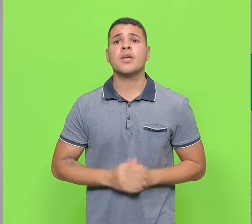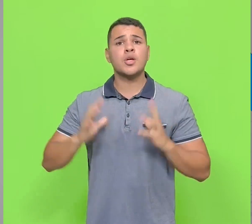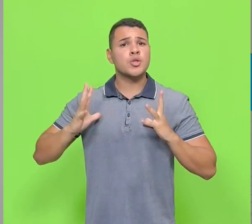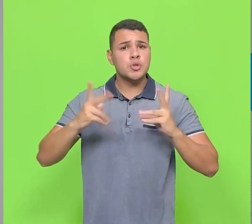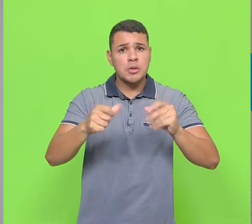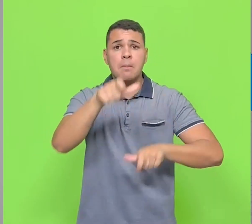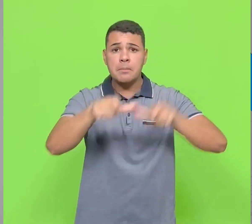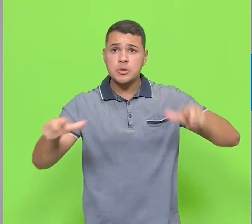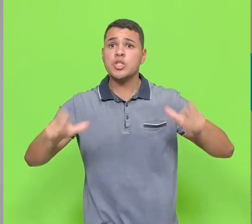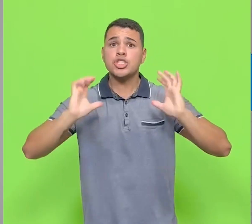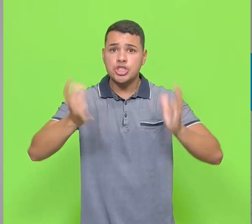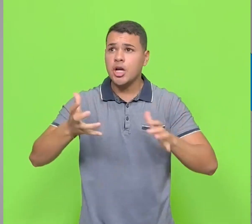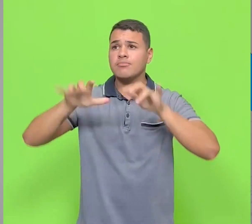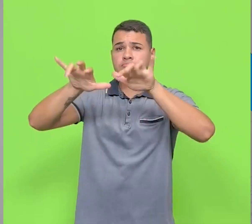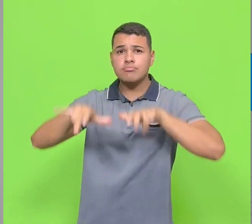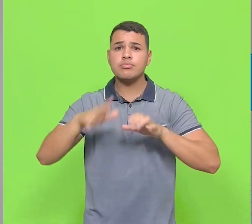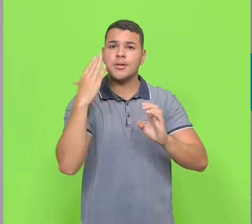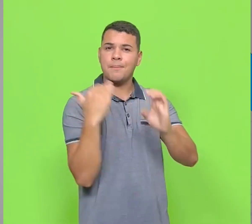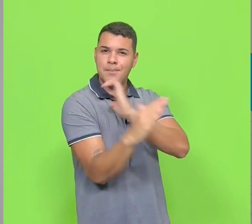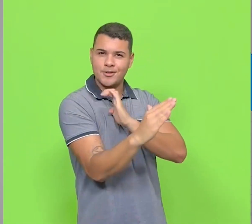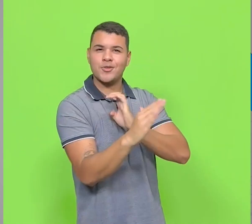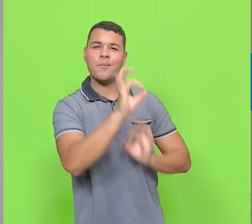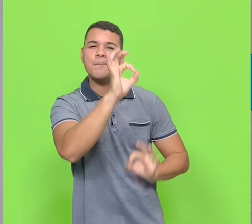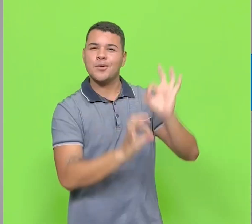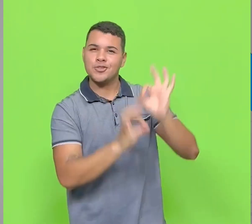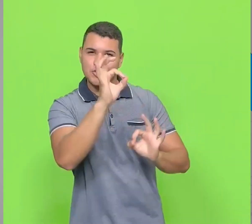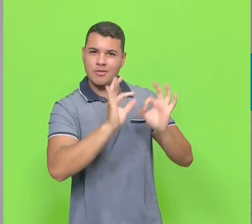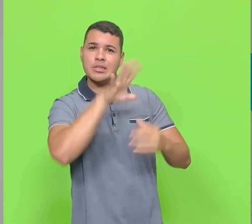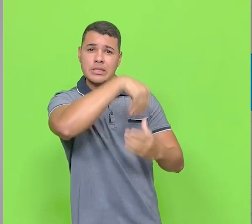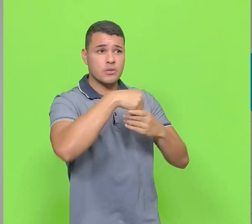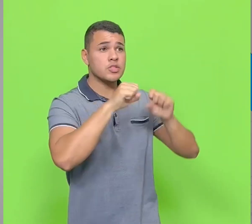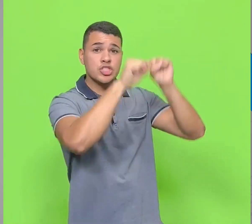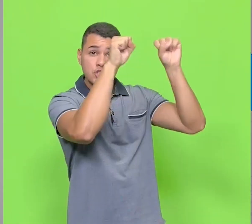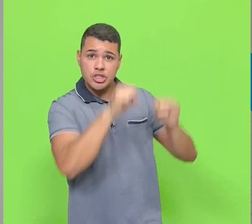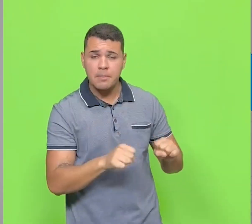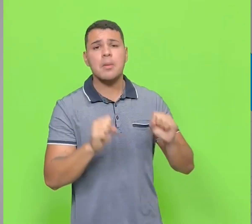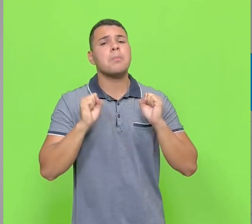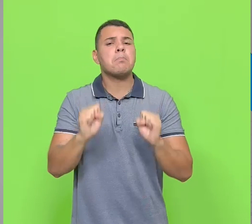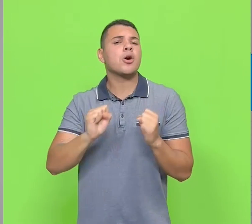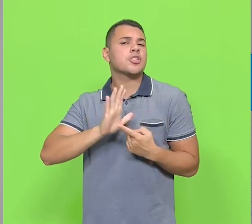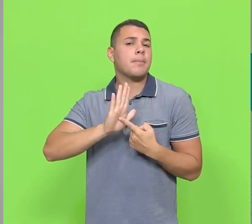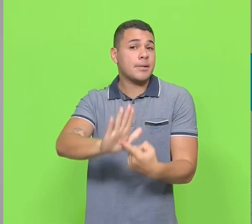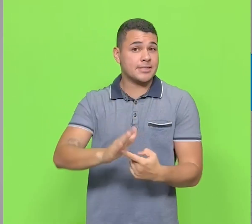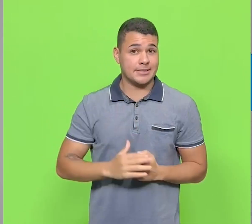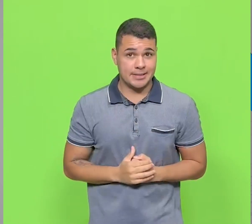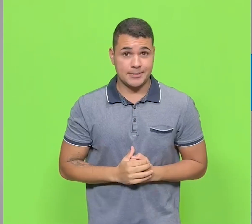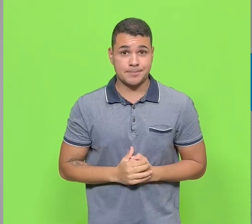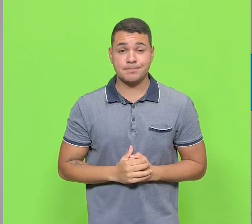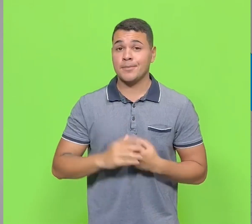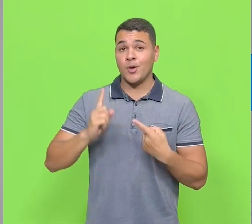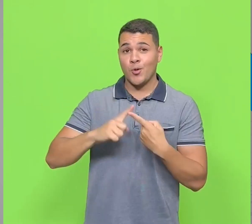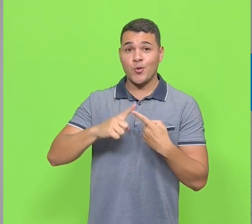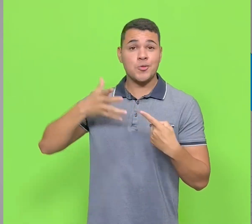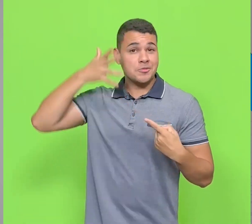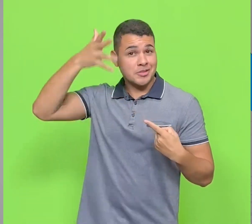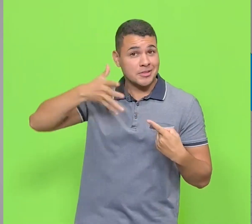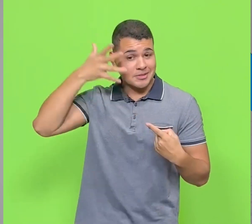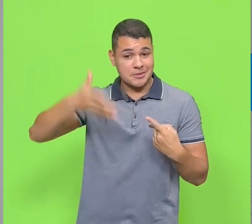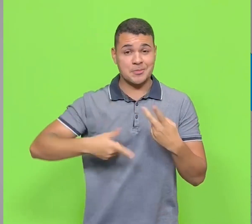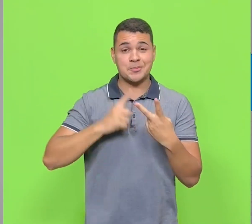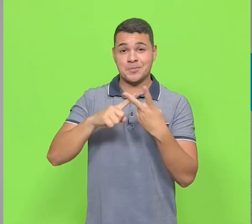os projetos cadastrados na Prograde, na própria GPI, ProEx e Prae estão convidados a apresentar seus trabalhos nas modalidades